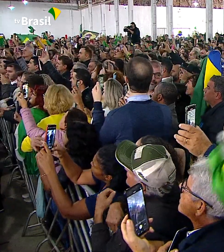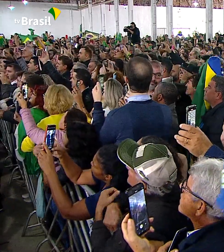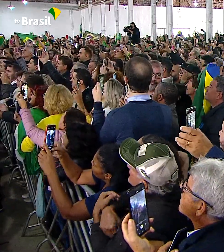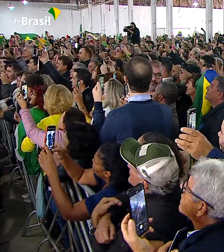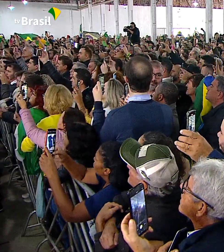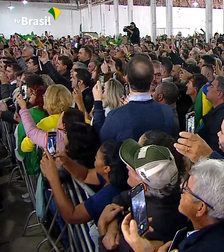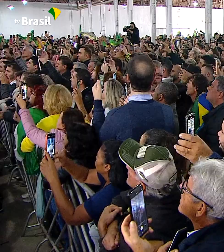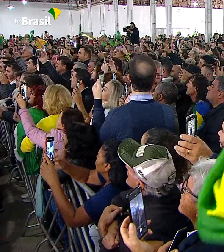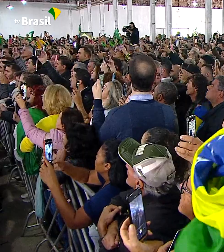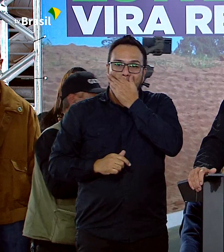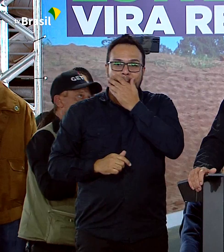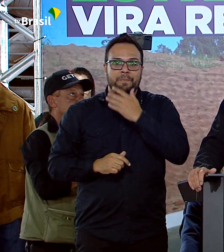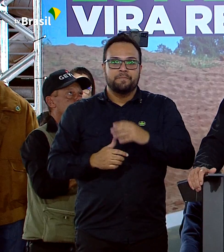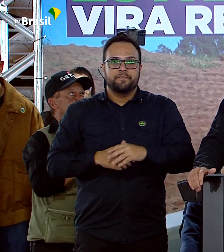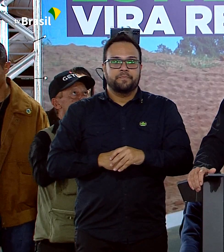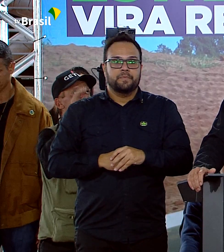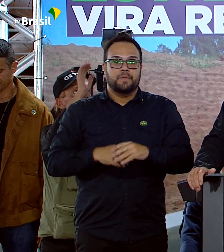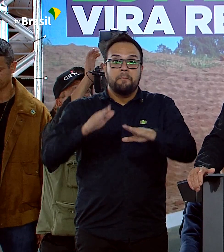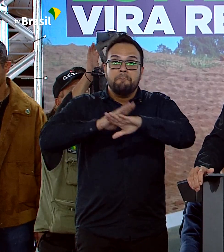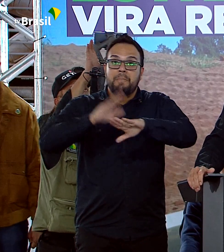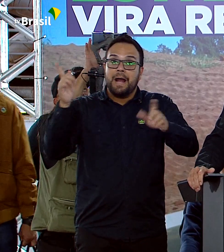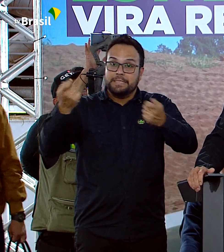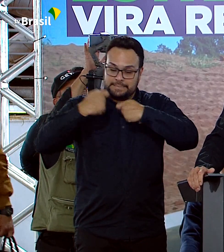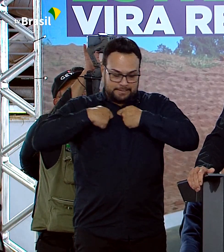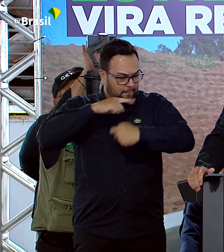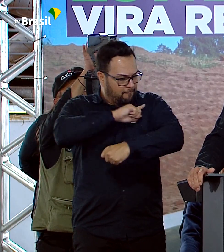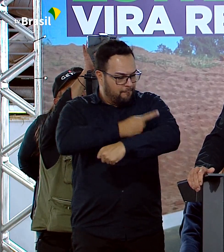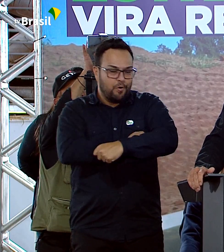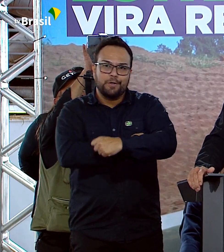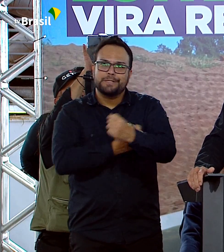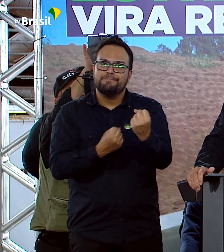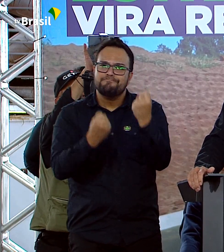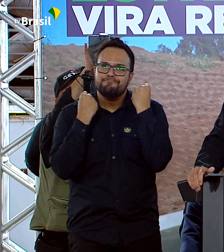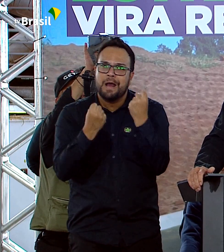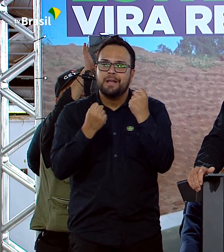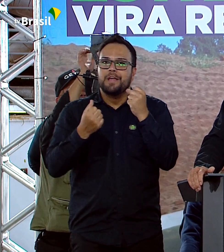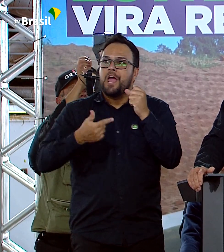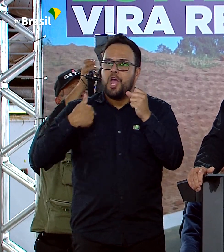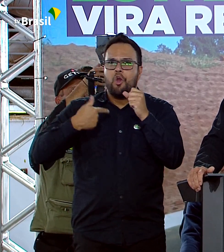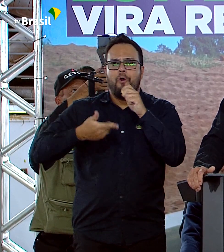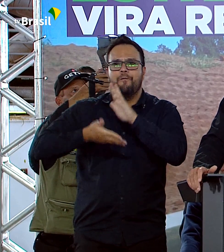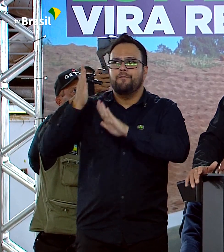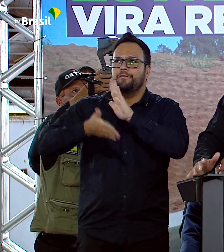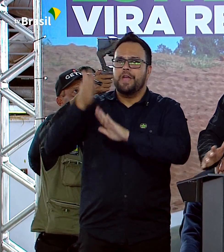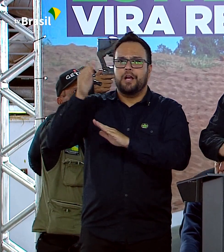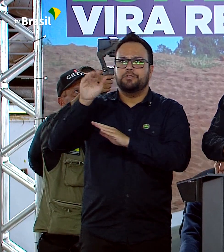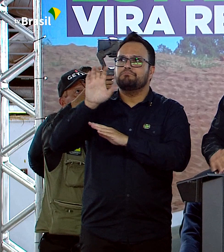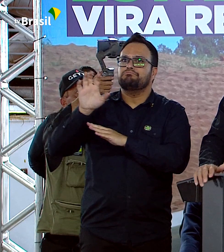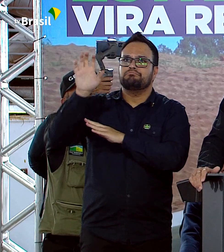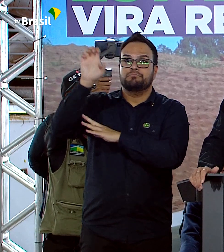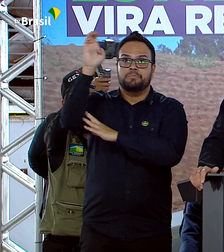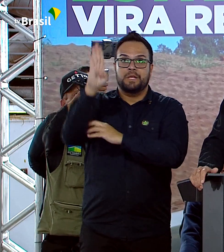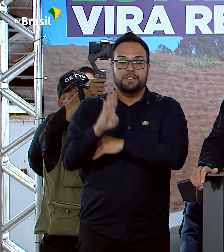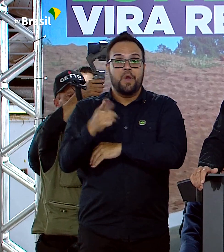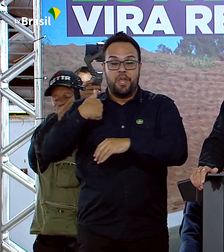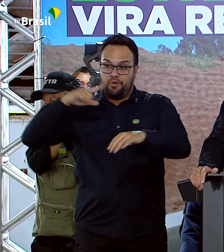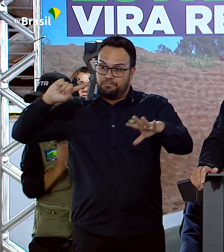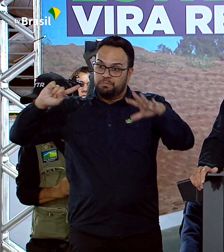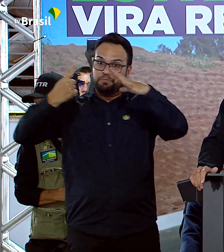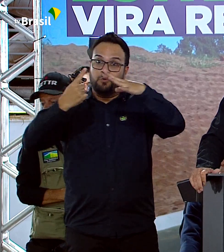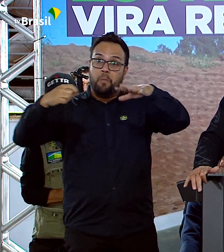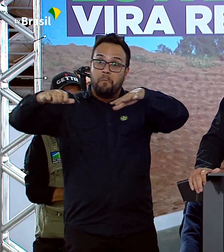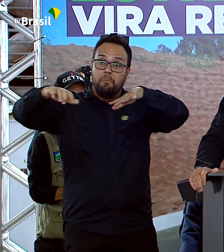e o que mais me fortalece nessas viagens é quando eu estou no meio de vocês